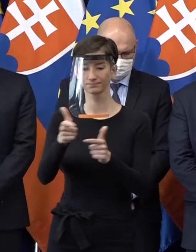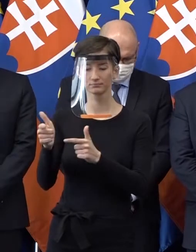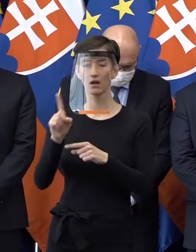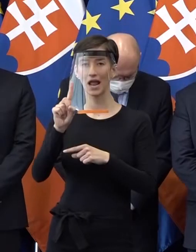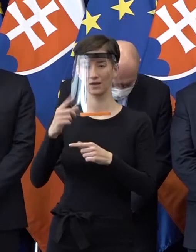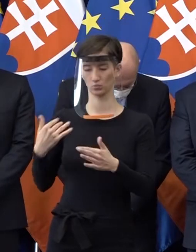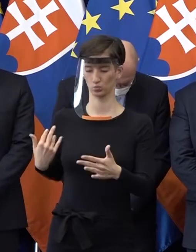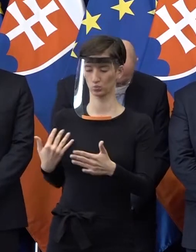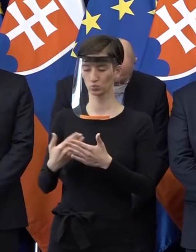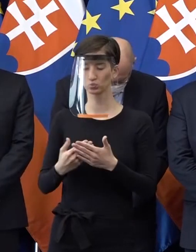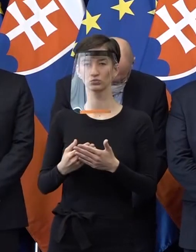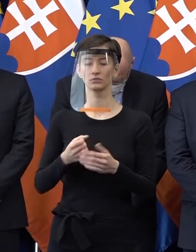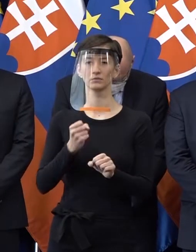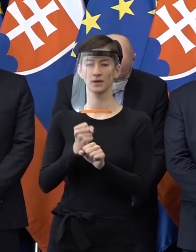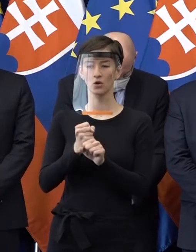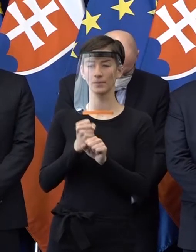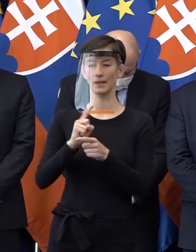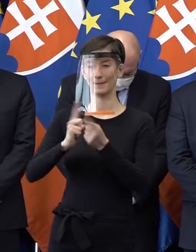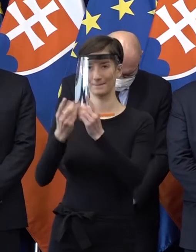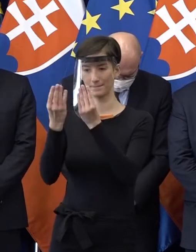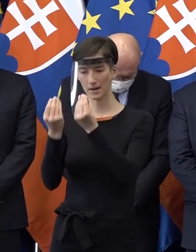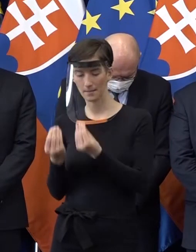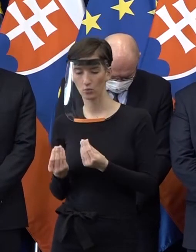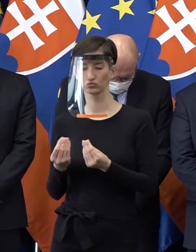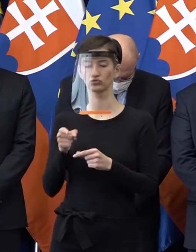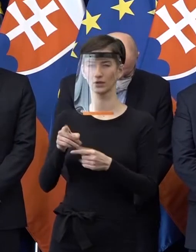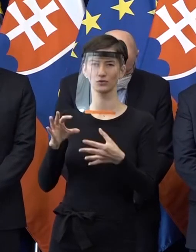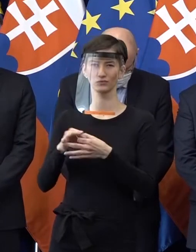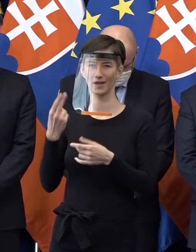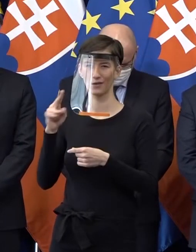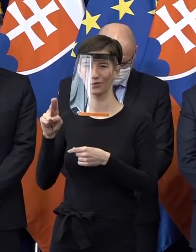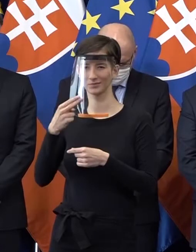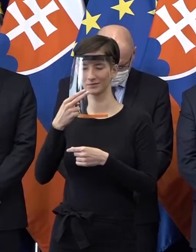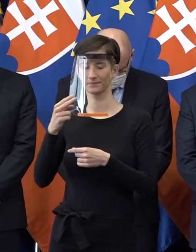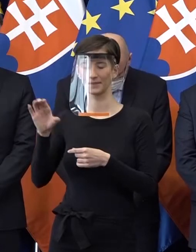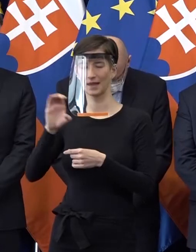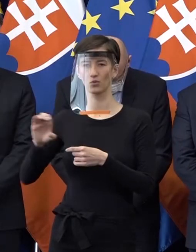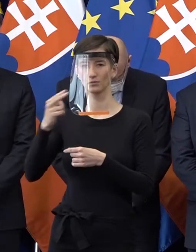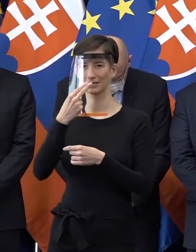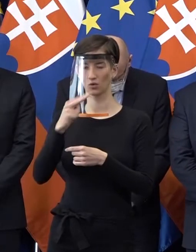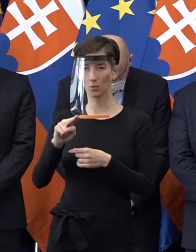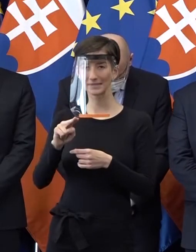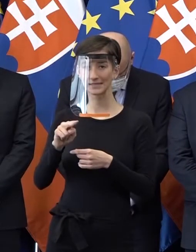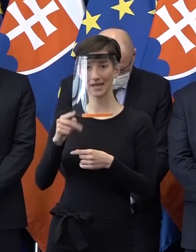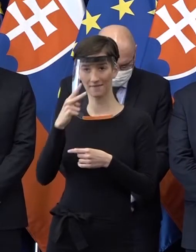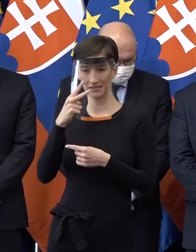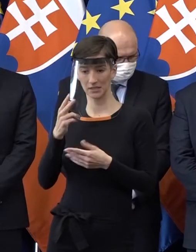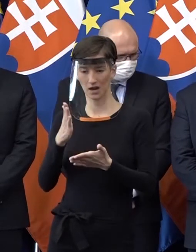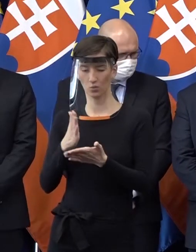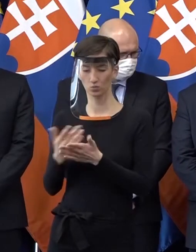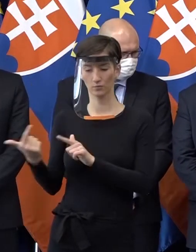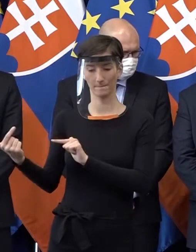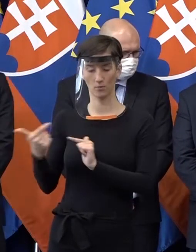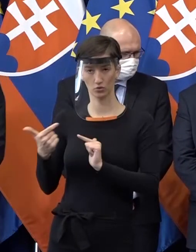alebo brzdu, ktorú nám robila Európska komisia, ju odbrzdili. A tým pádom, že vyzerá, že odbrzdená je, my môžeme